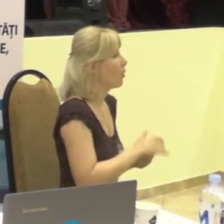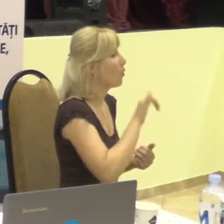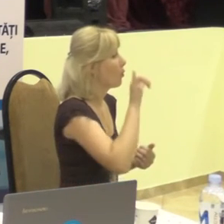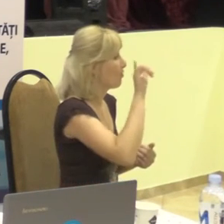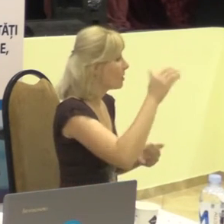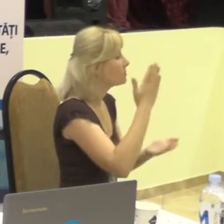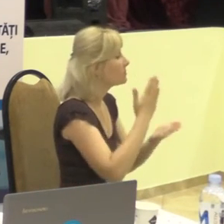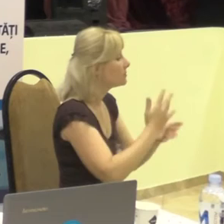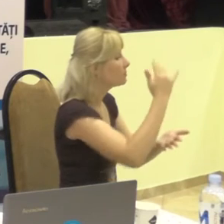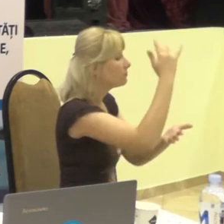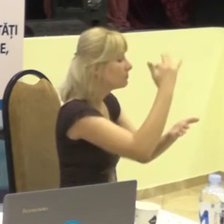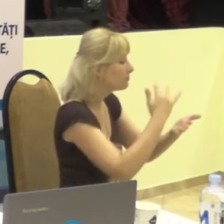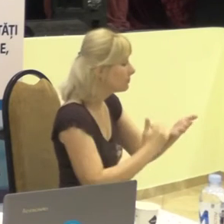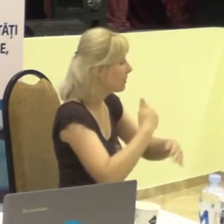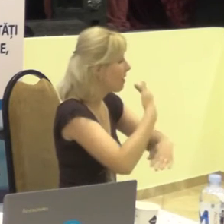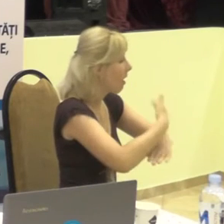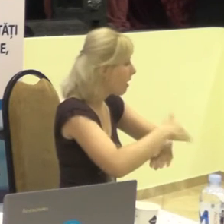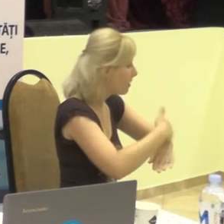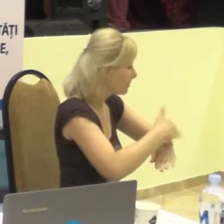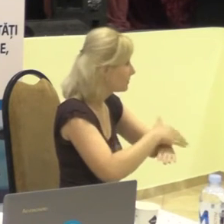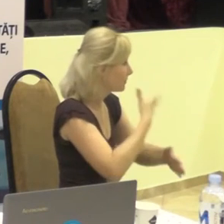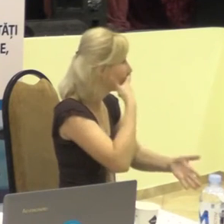listele și adresele,